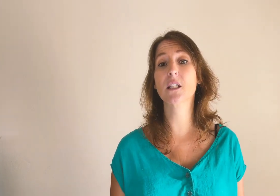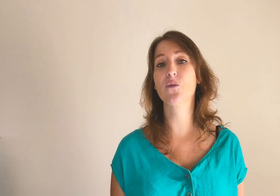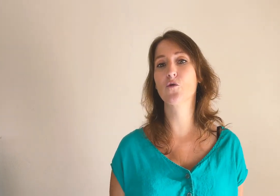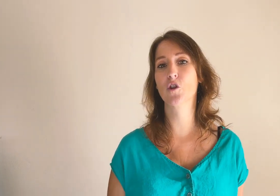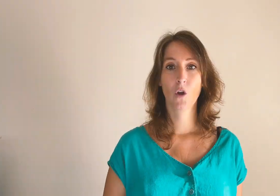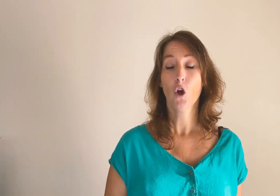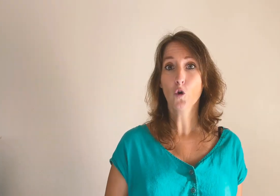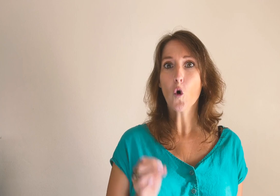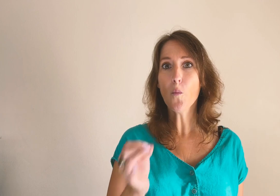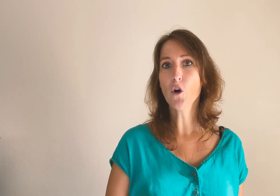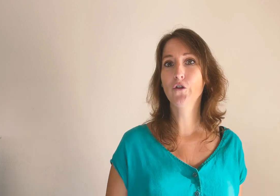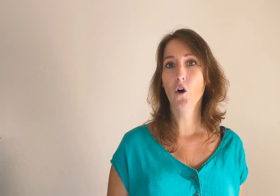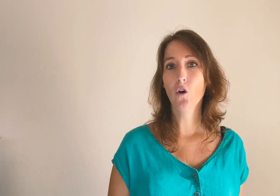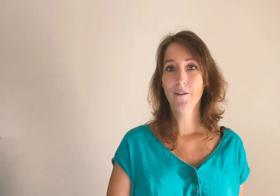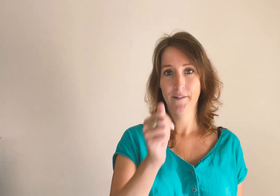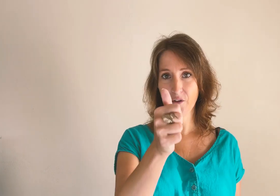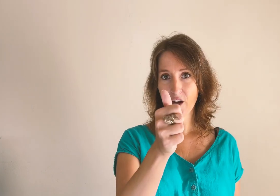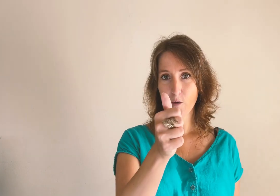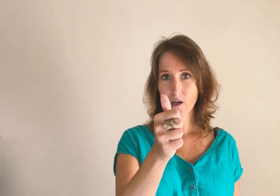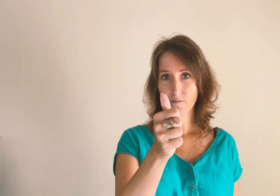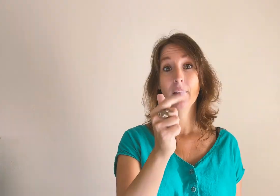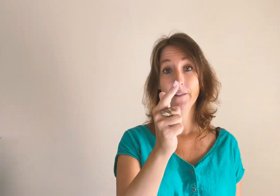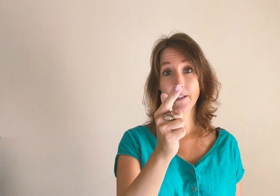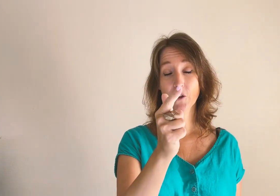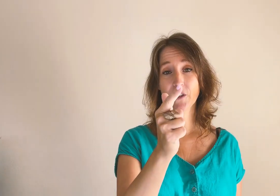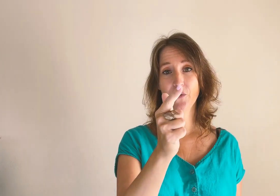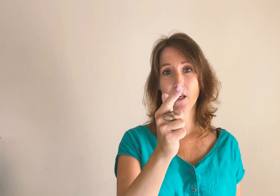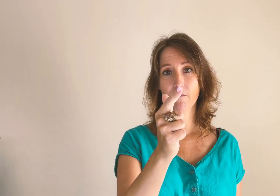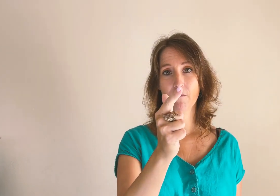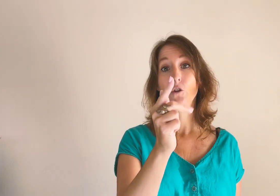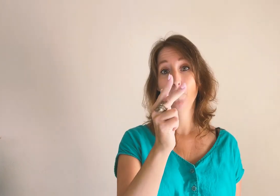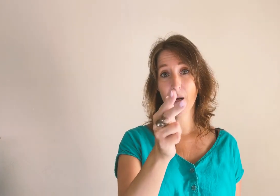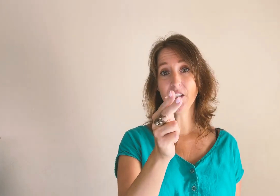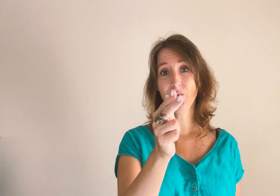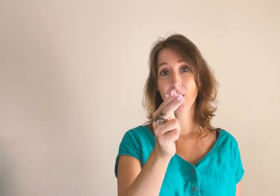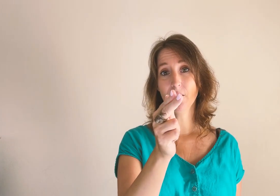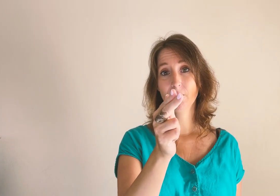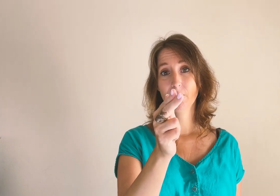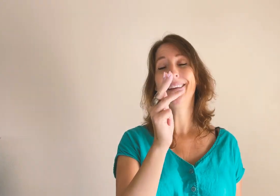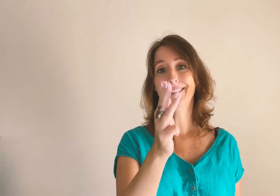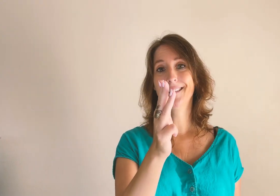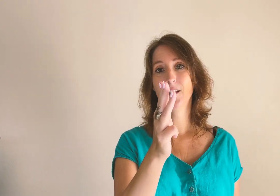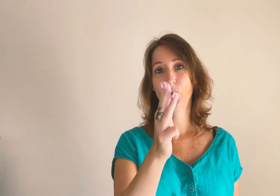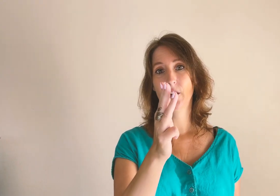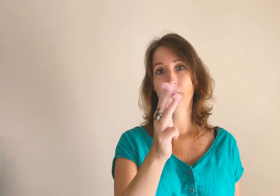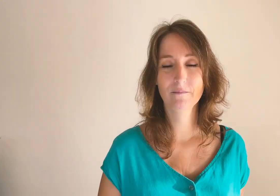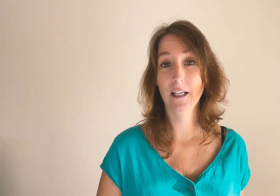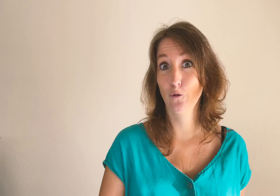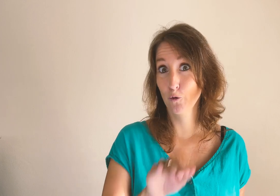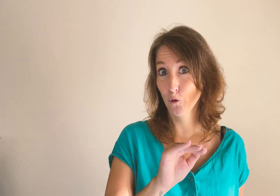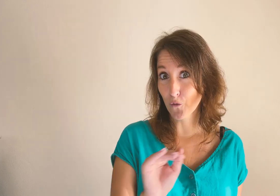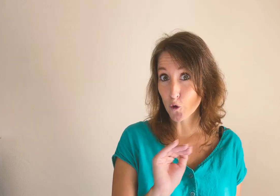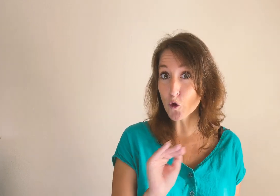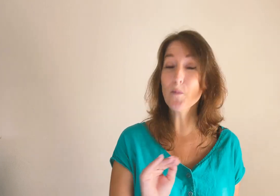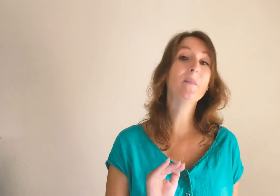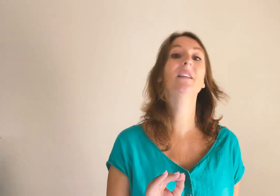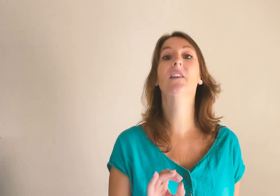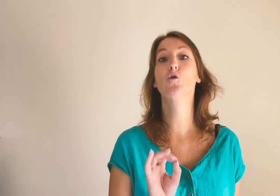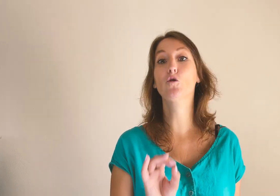qui fonctionne. Donc, on prend le temps d'évaluer, d'identifier, de planifier et d'exécuter. Et donc, ne vous culpabilisez surtout